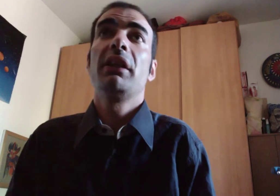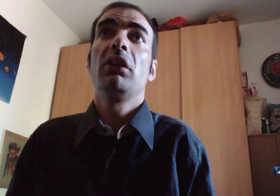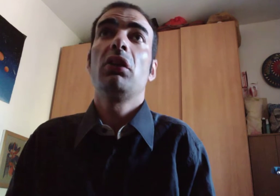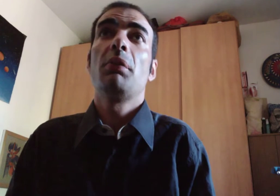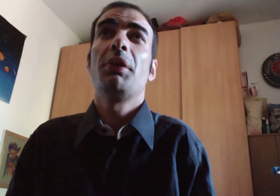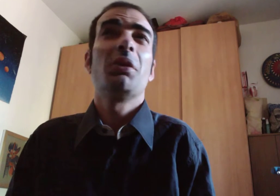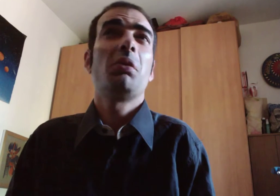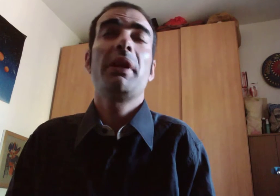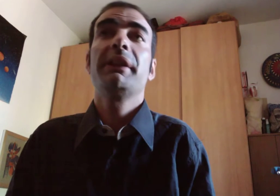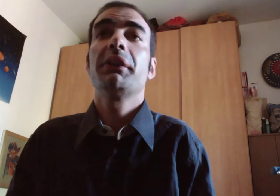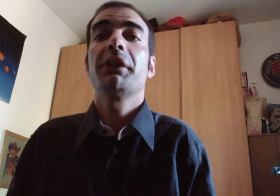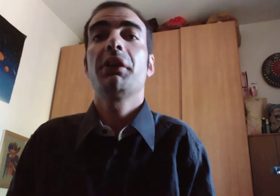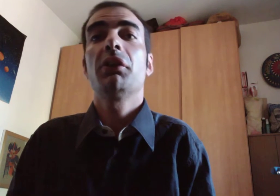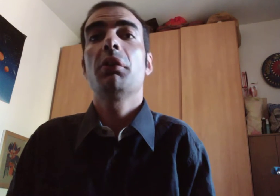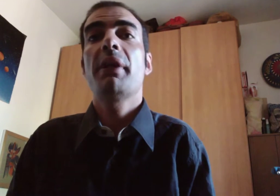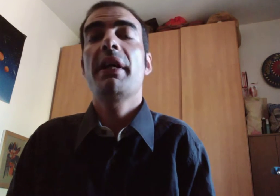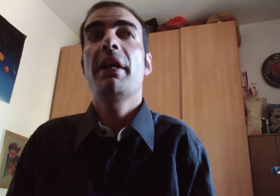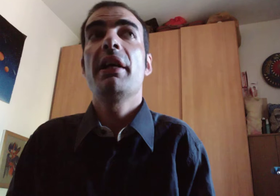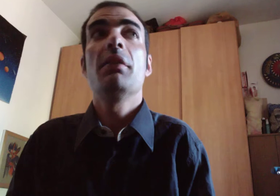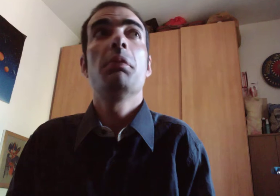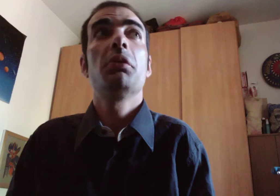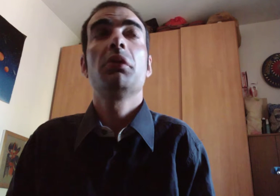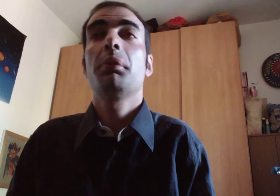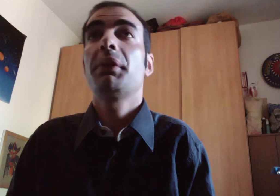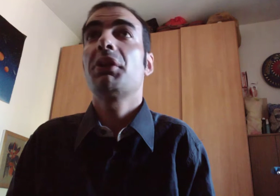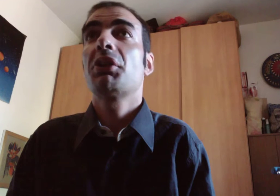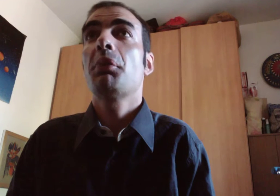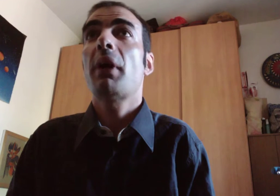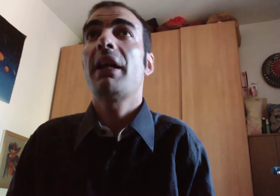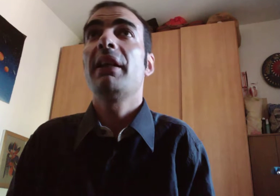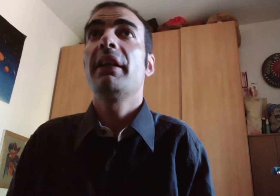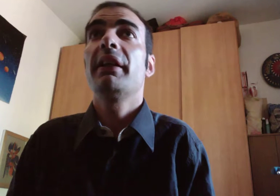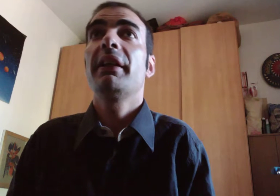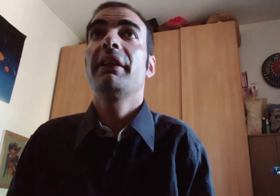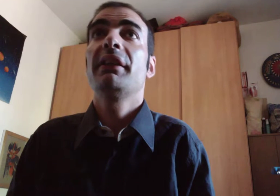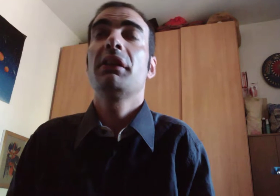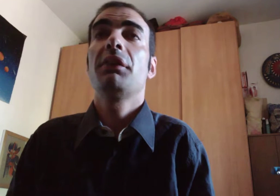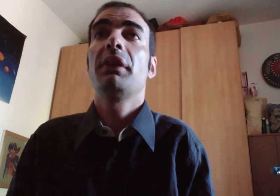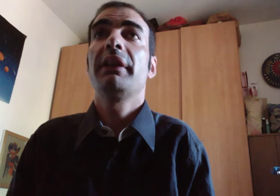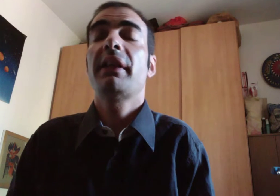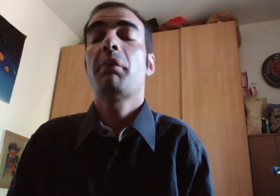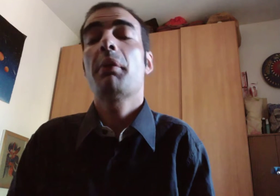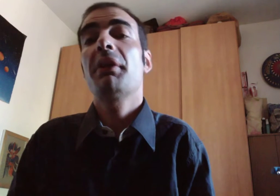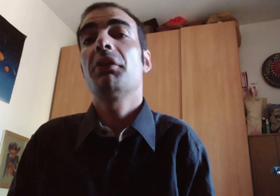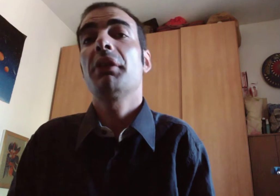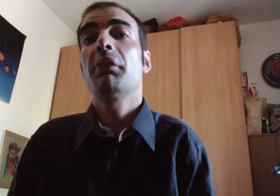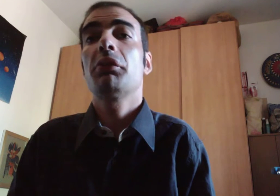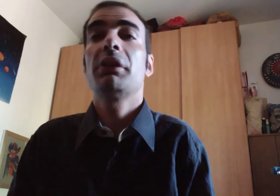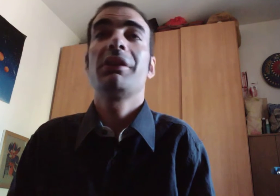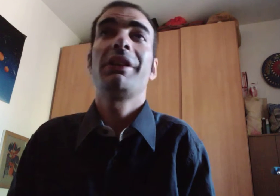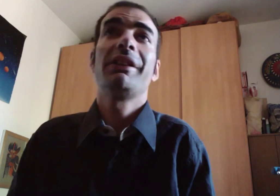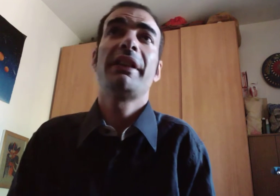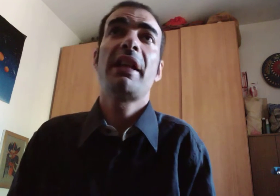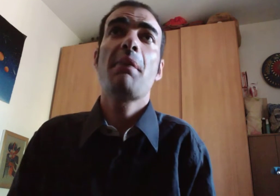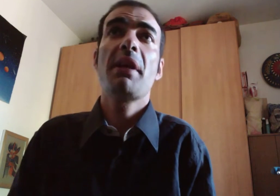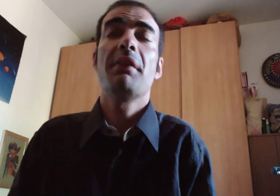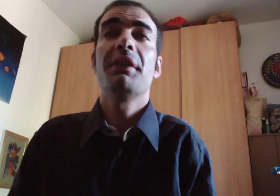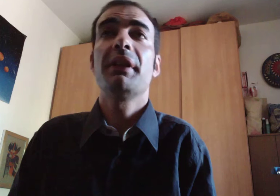economico questo secondo me è il punto principale che identifica il cambiamento che ha avuto internet nella mia vita